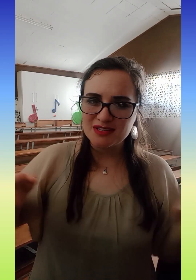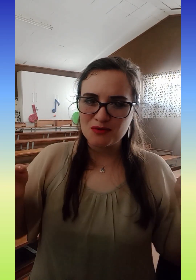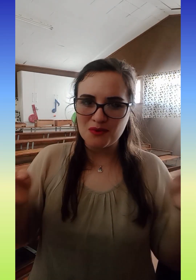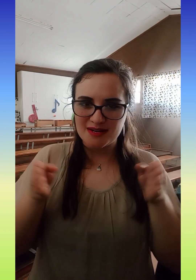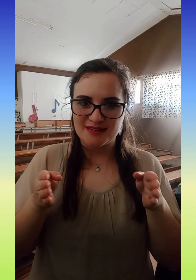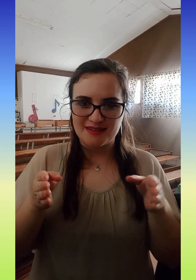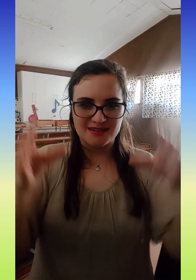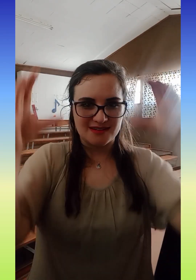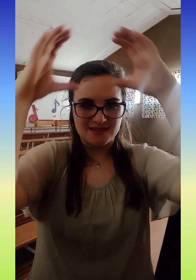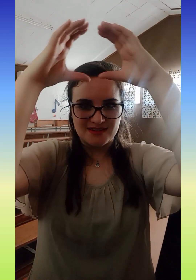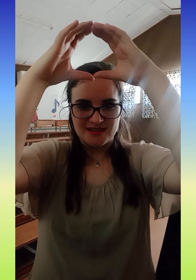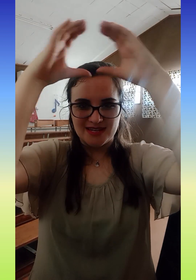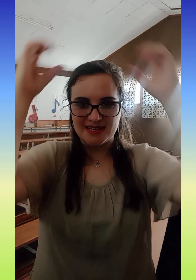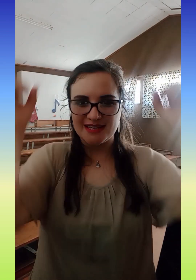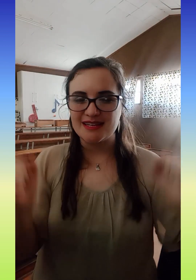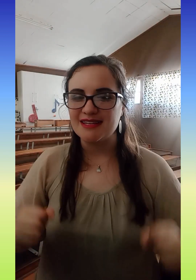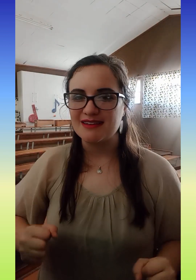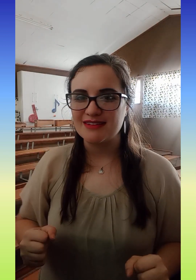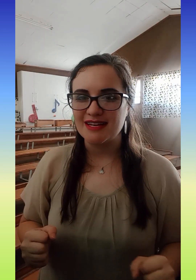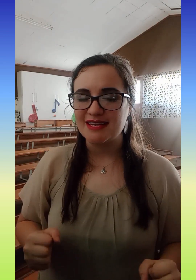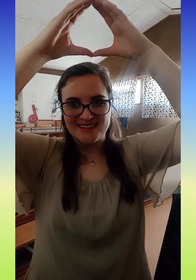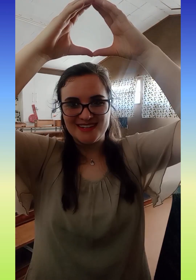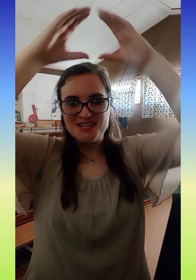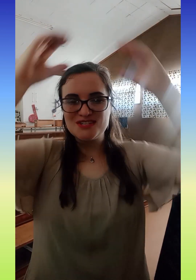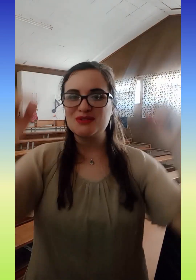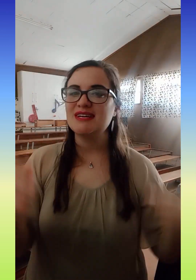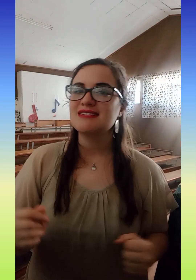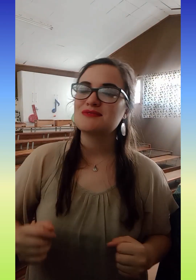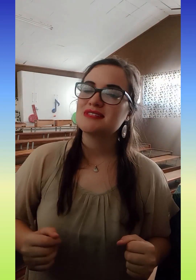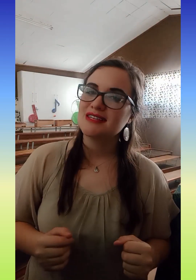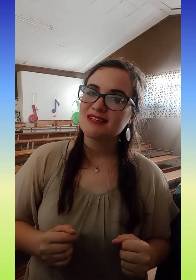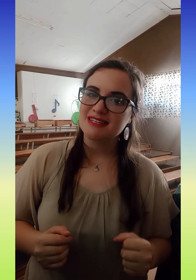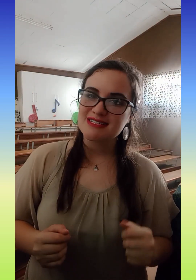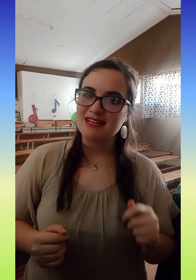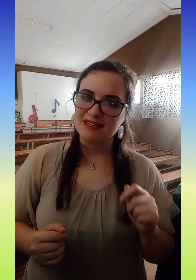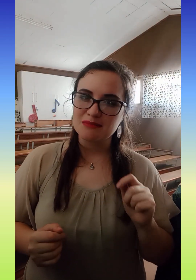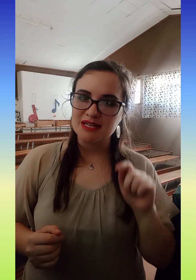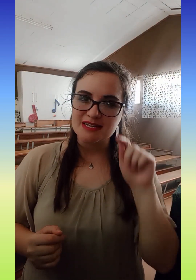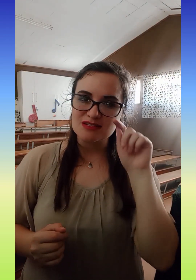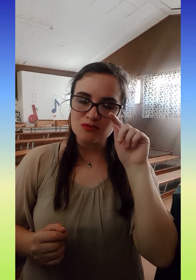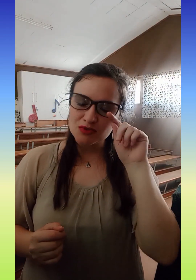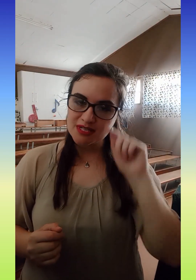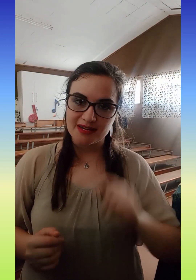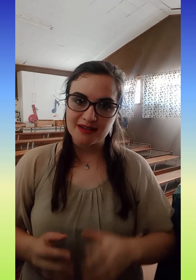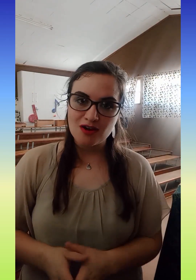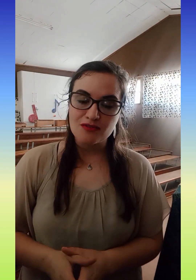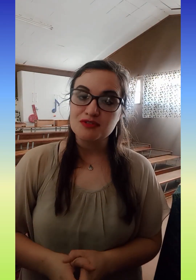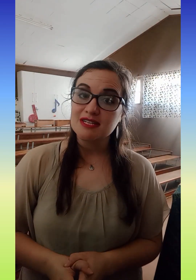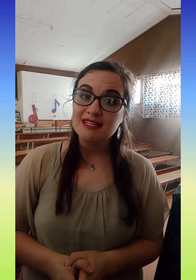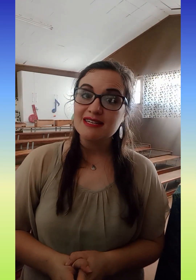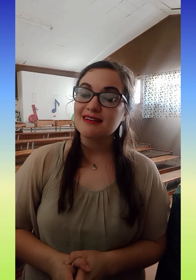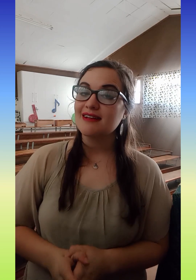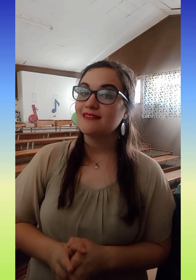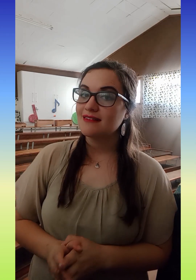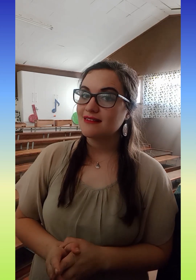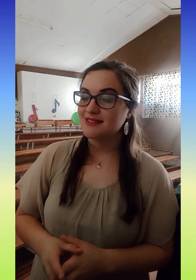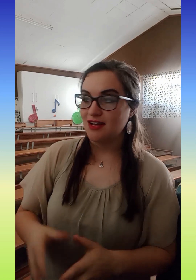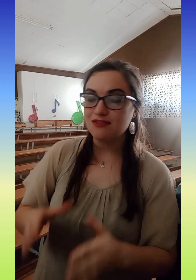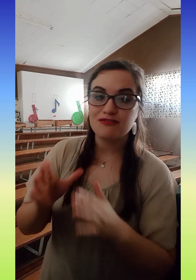kwart gaan in die ene jyl in. So dit is ons jyl eerste ritme lees. Kom ons kyk of ons ene kie kan tel van